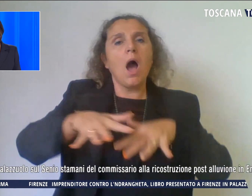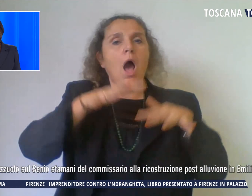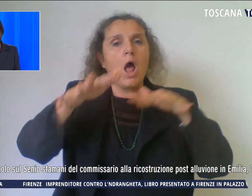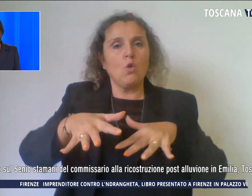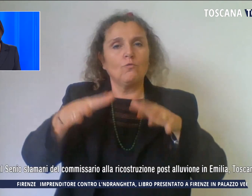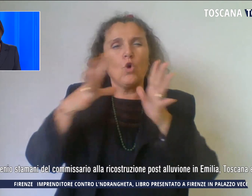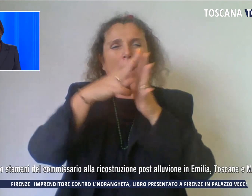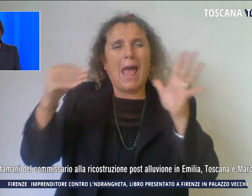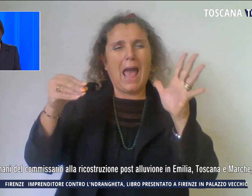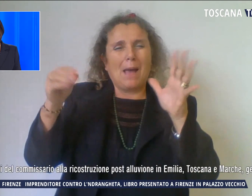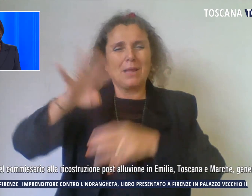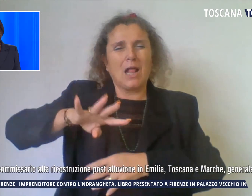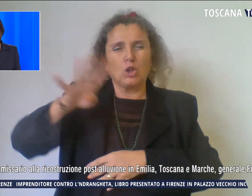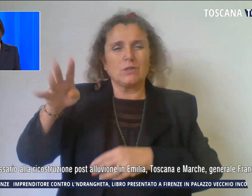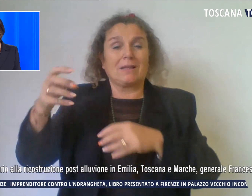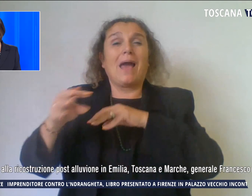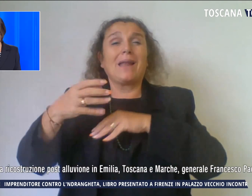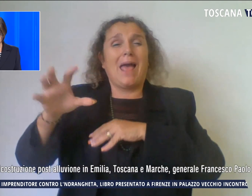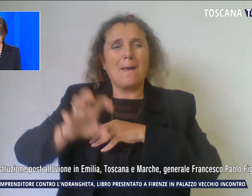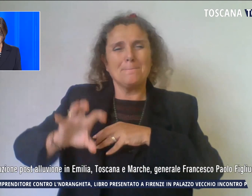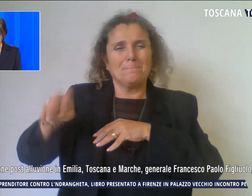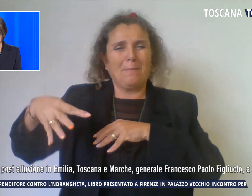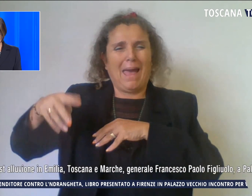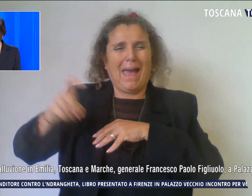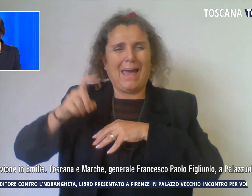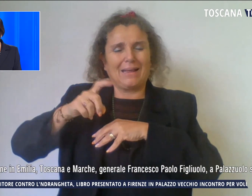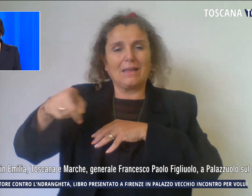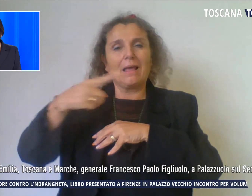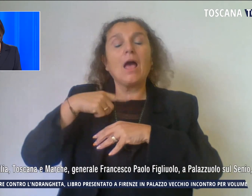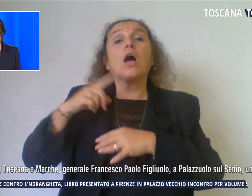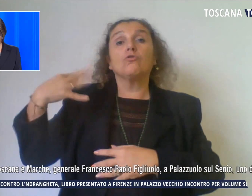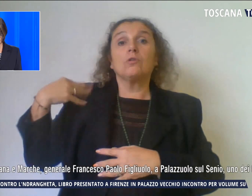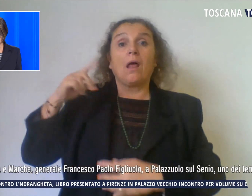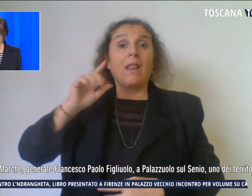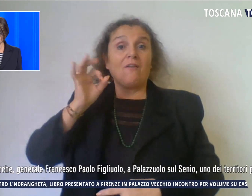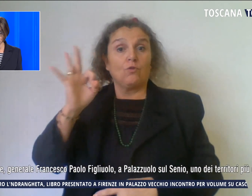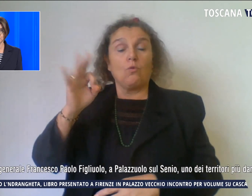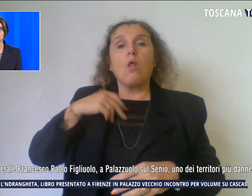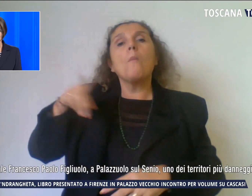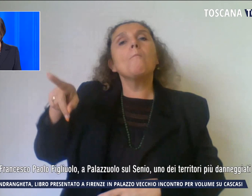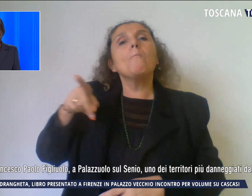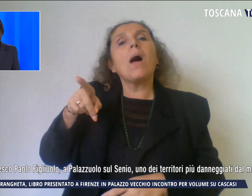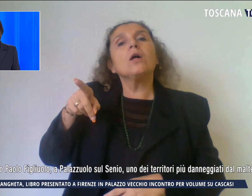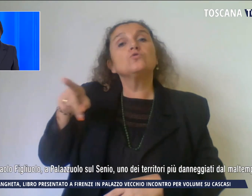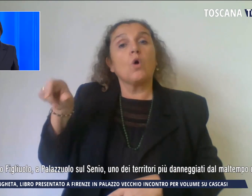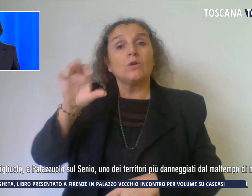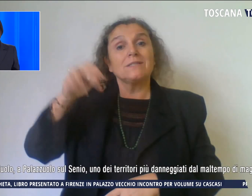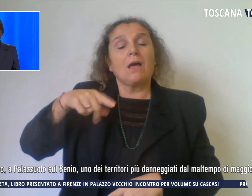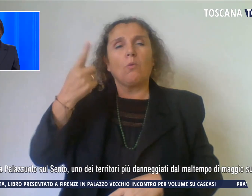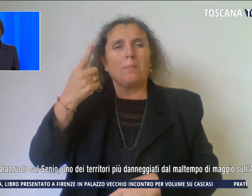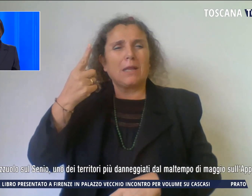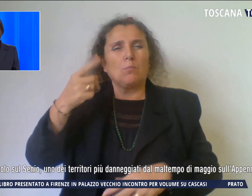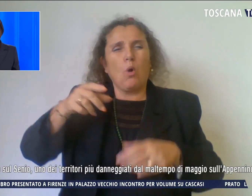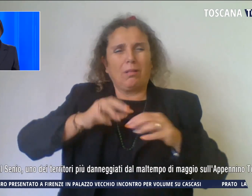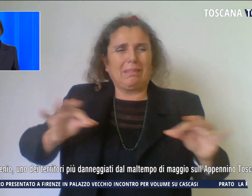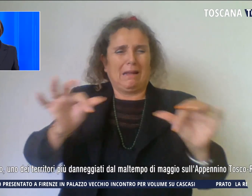Toscana e Marche, il generale Figliuolo. A Palazzuolo sul Senio uno dei territori più danneggiati dal